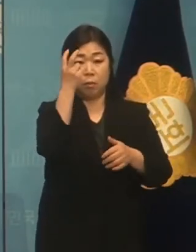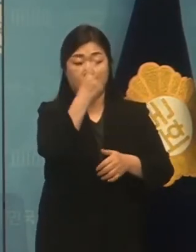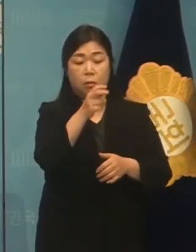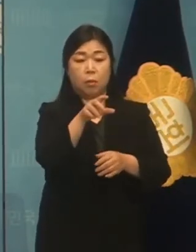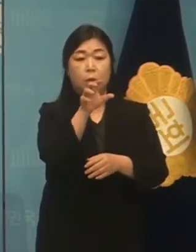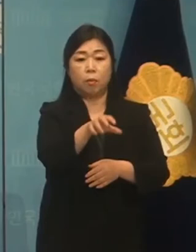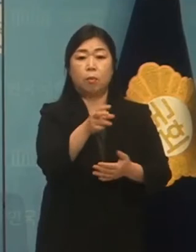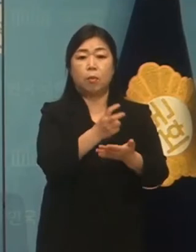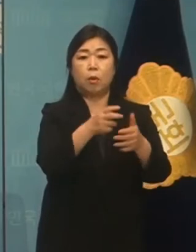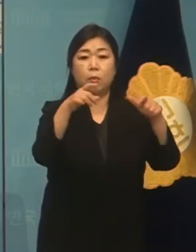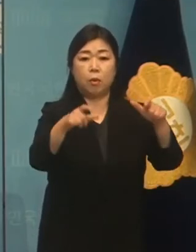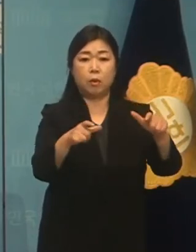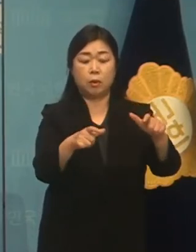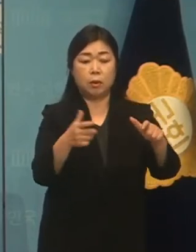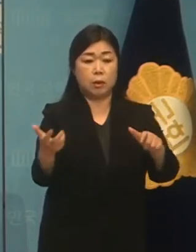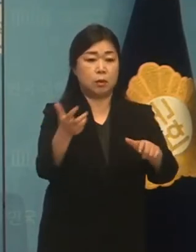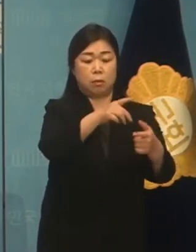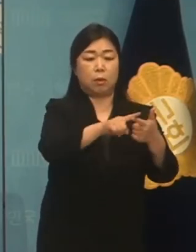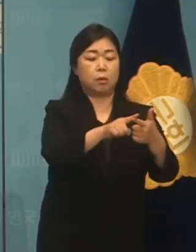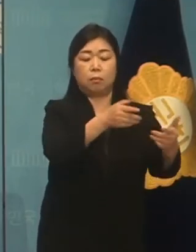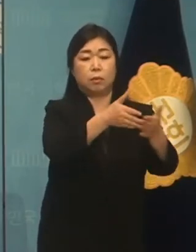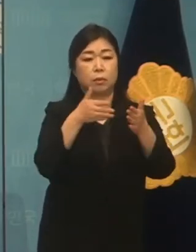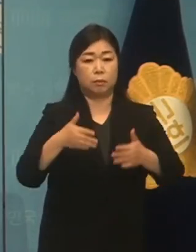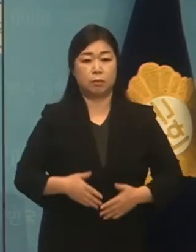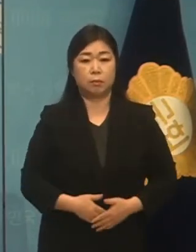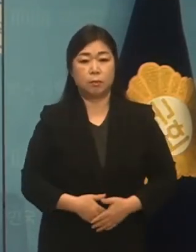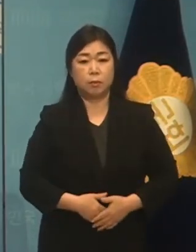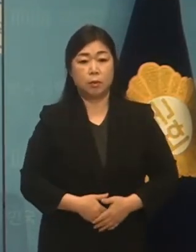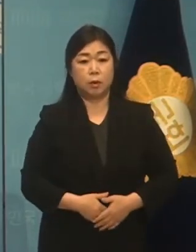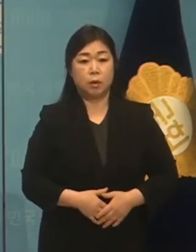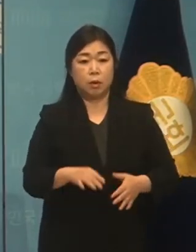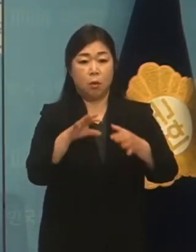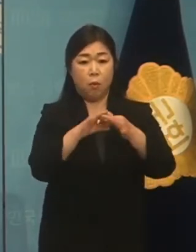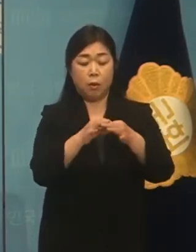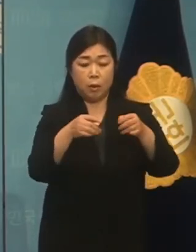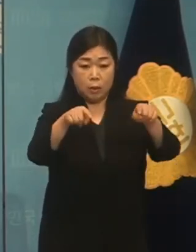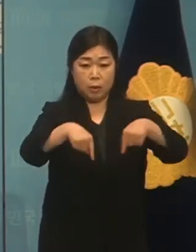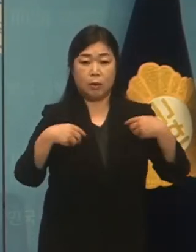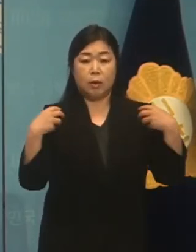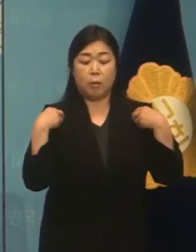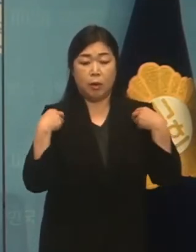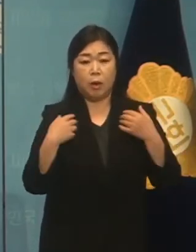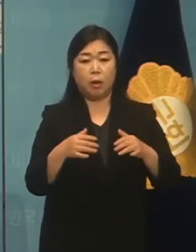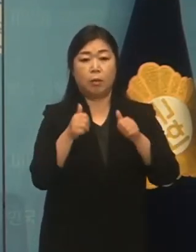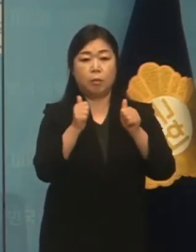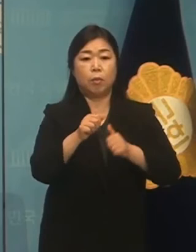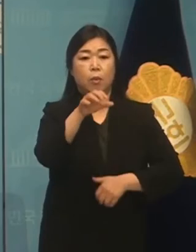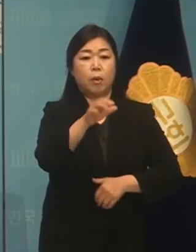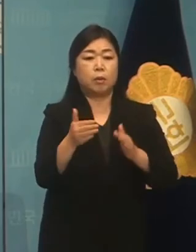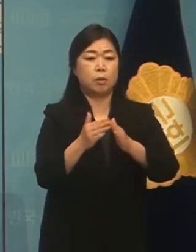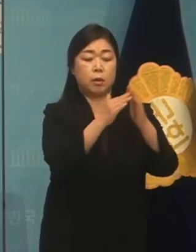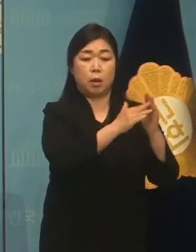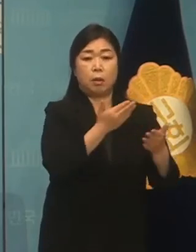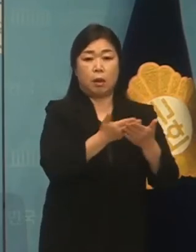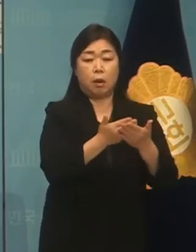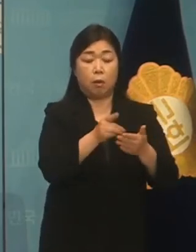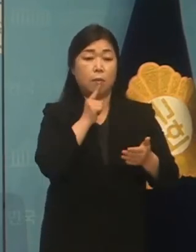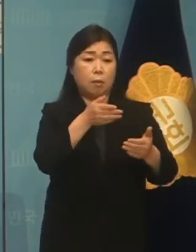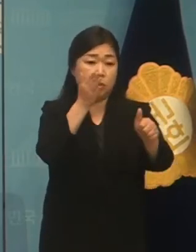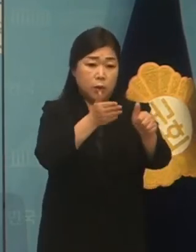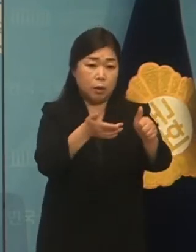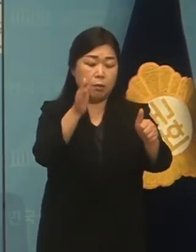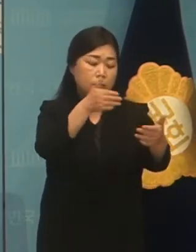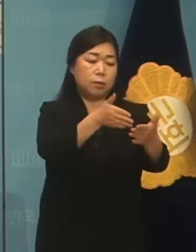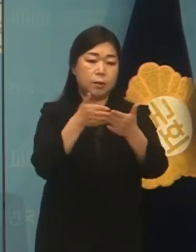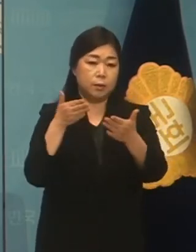지금 피해 합당한 결정으로 관할 법원의 이전에 달라는 전두환 씨 측에 파렴치한 거짓말이 통하지 않은 것입니다.